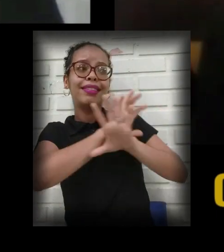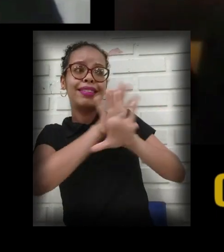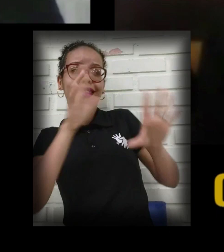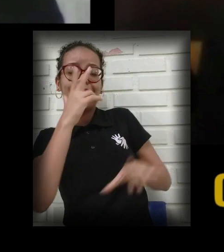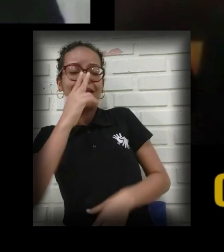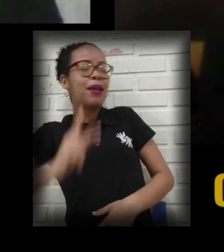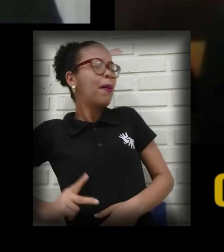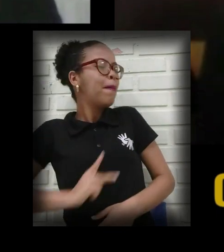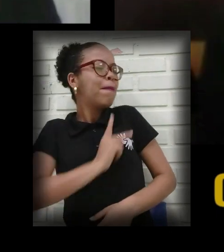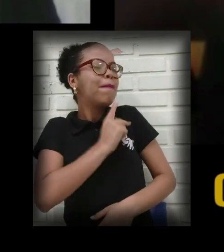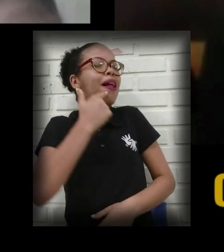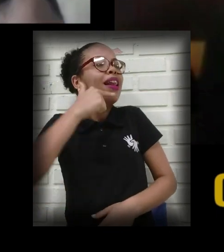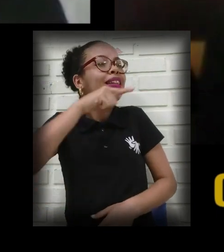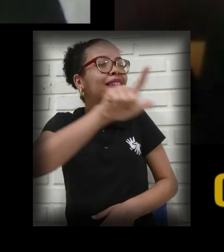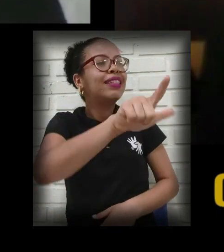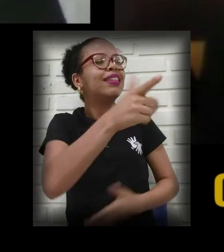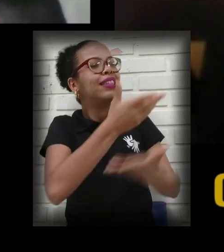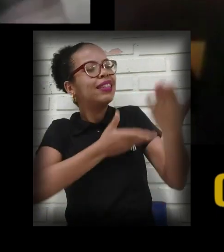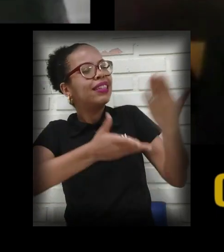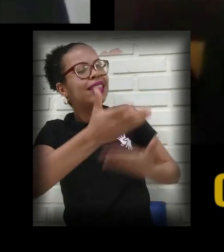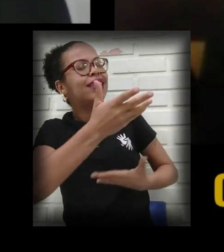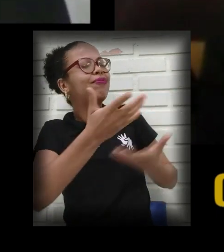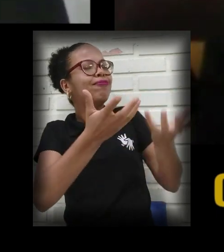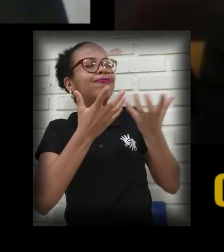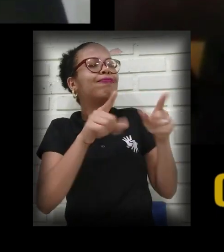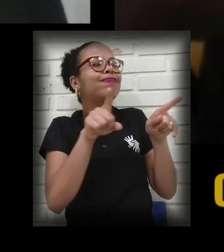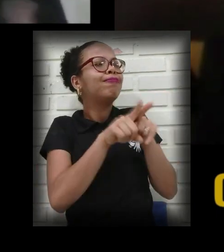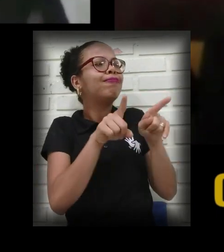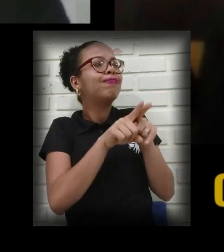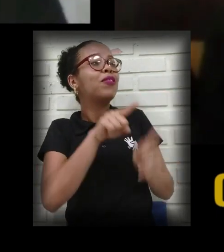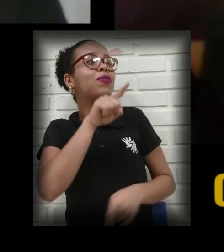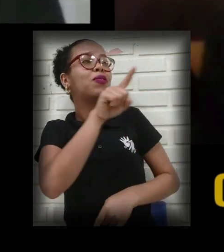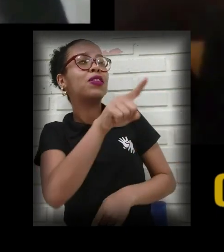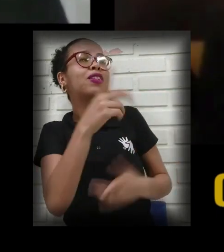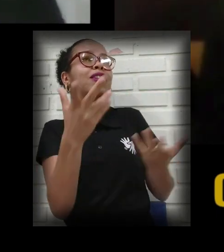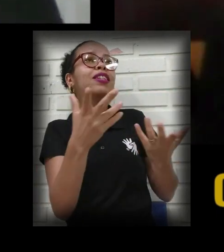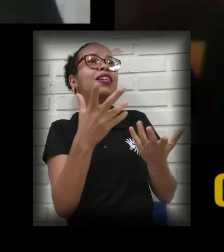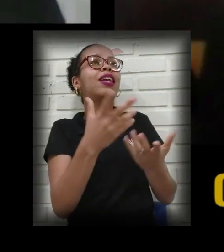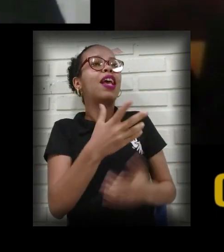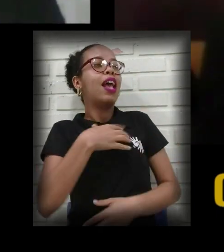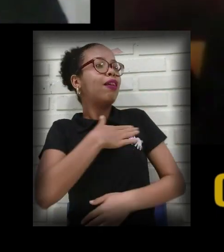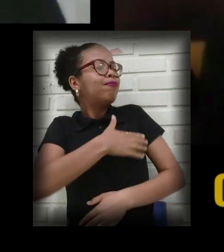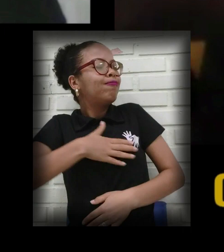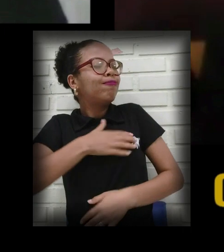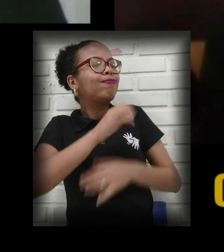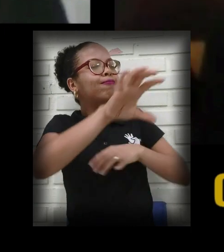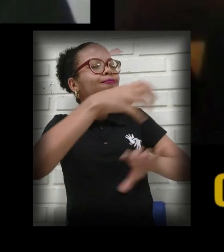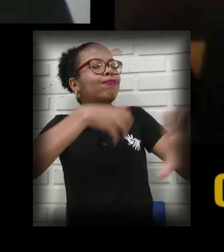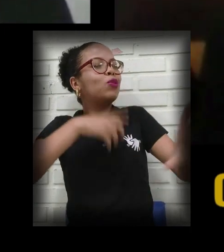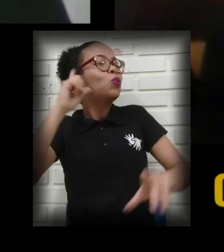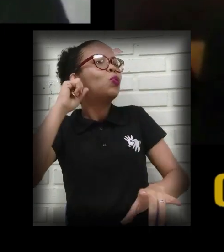apaixonando, né? Pela língua, você acaba pegando uma afetividade com as pessoas, os surdos ali,